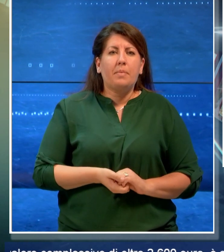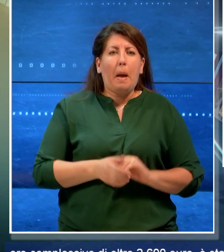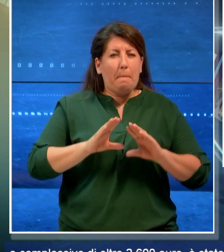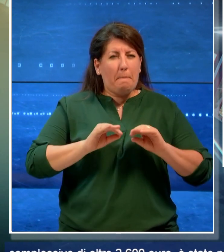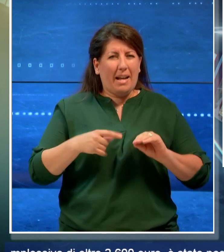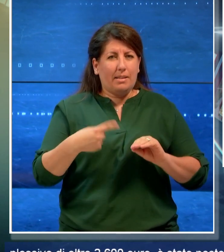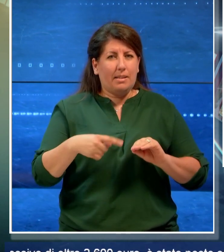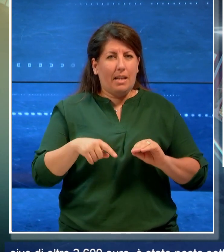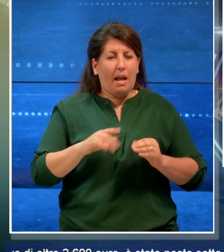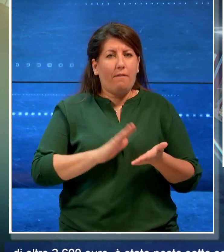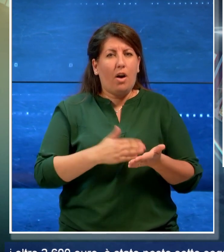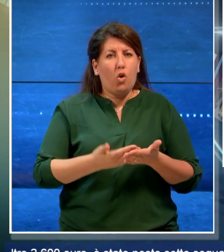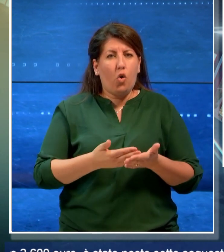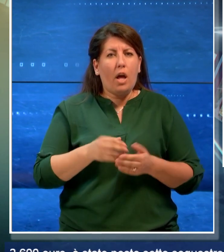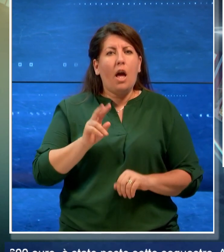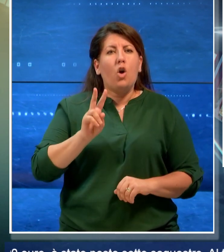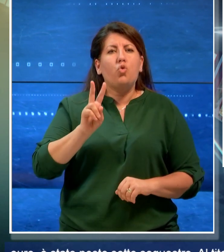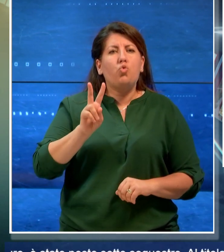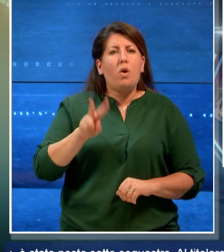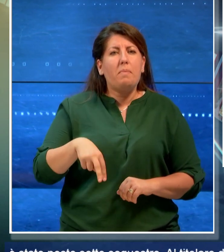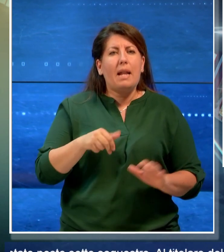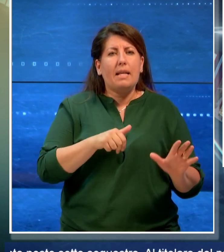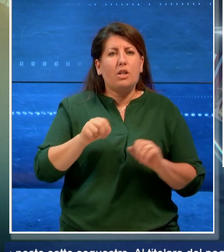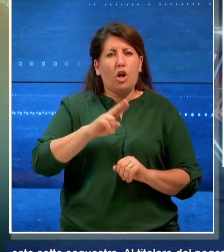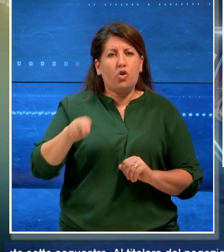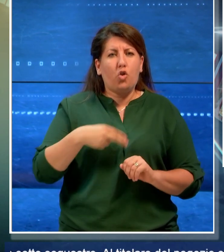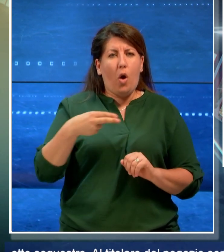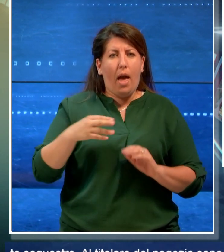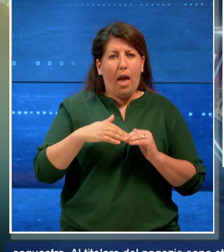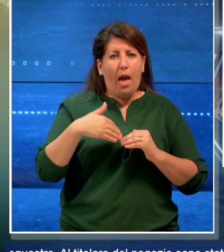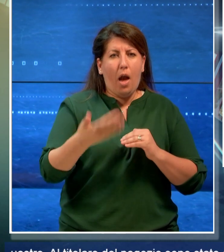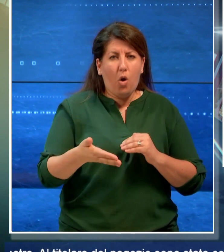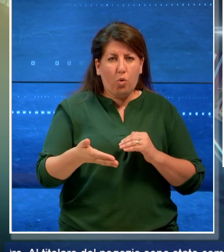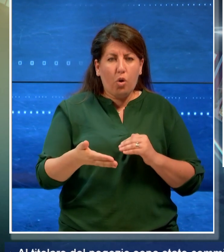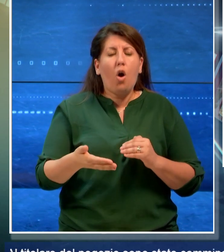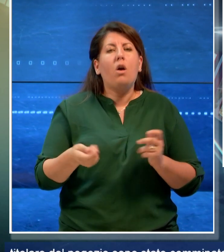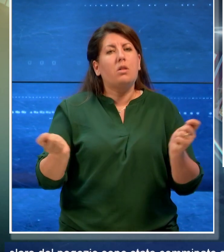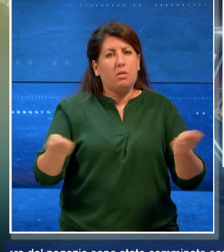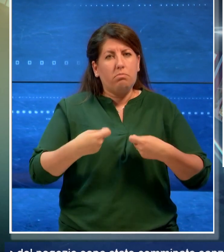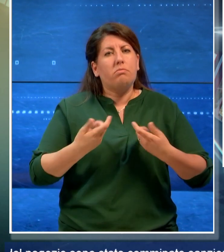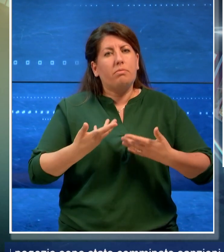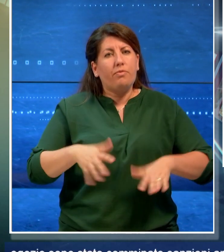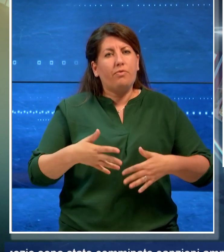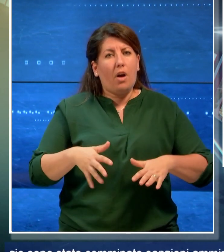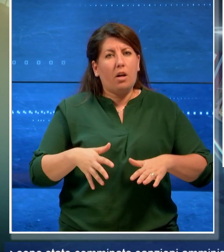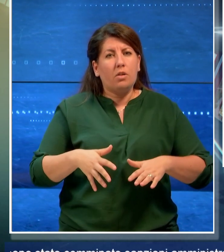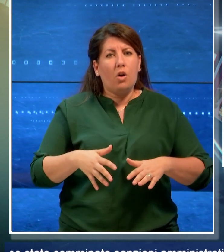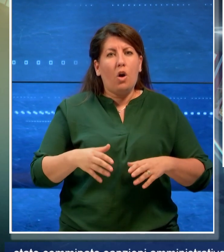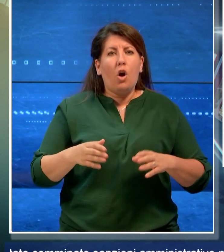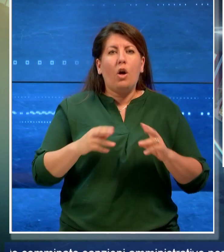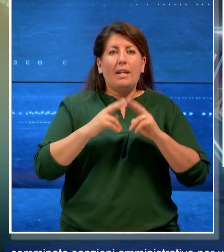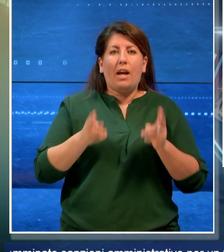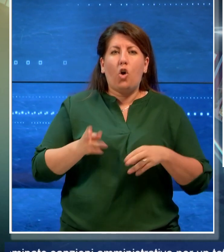valore di oltre 2.600 euro è stato sequestrato al titolare del